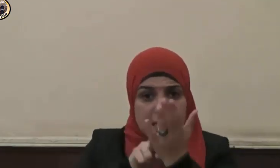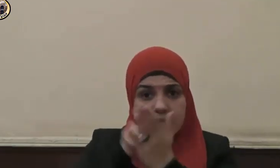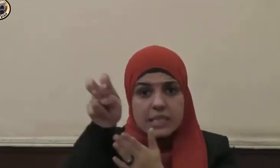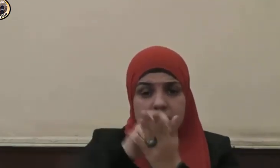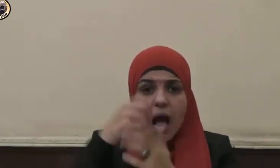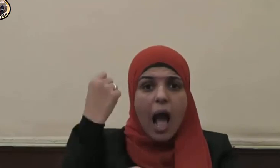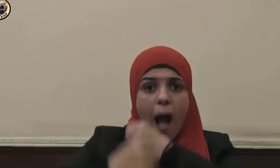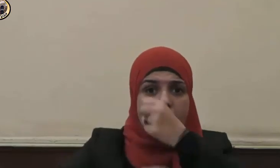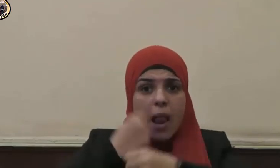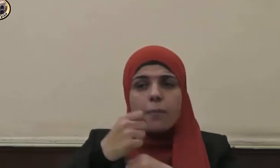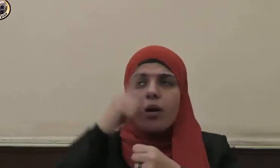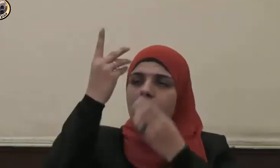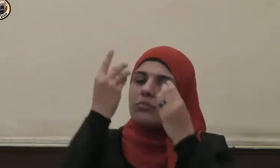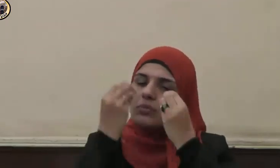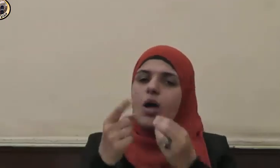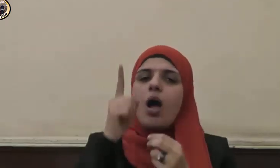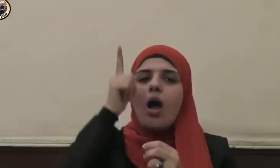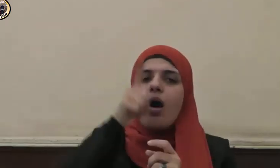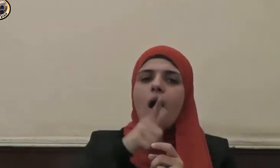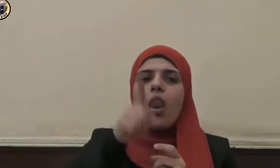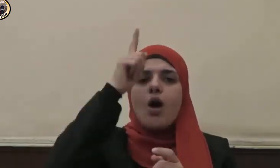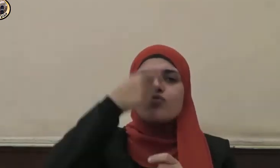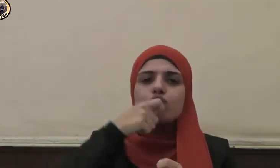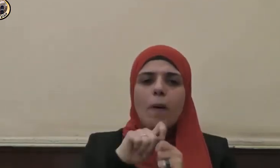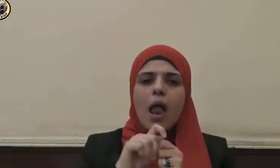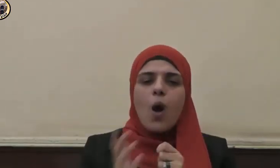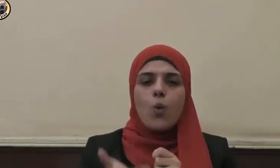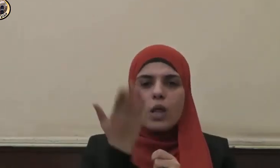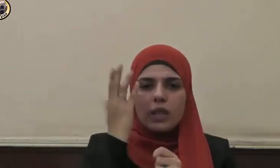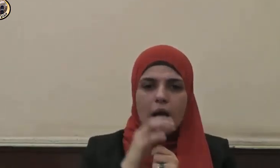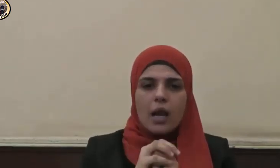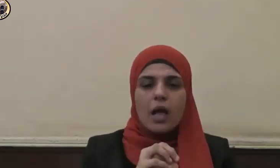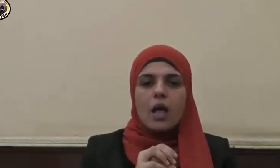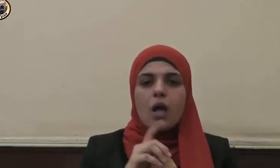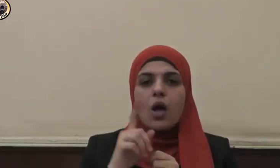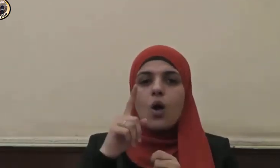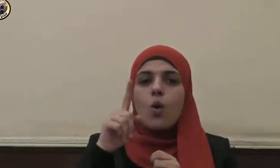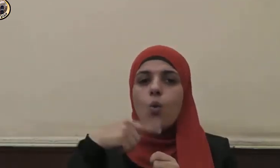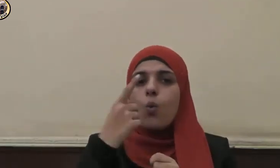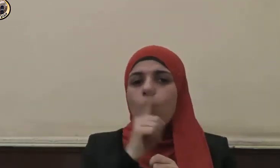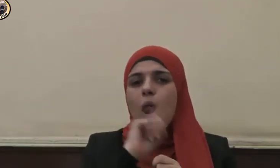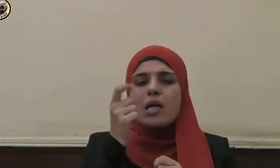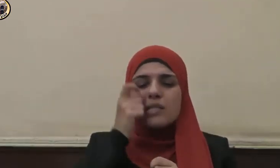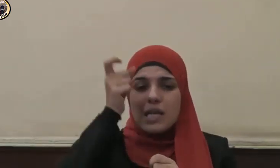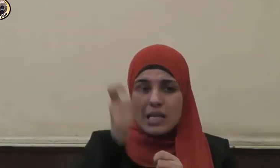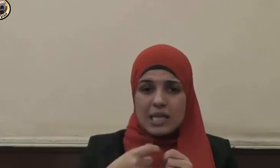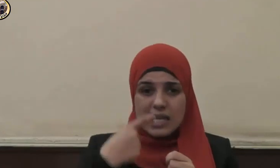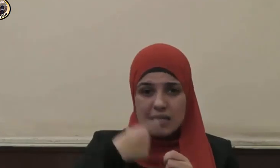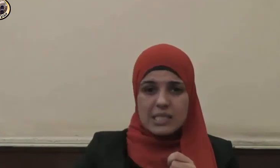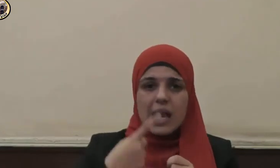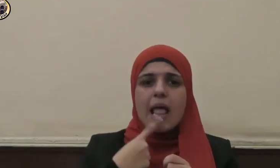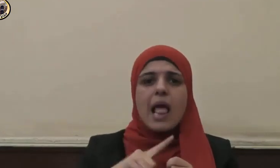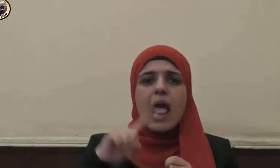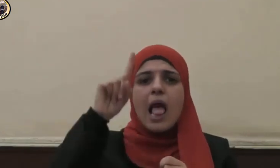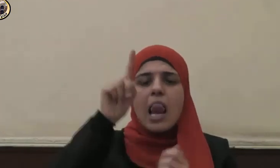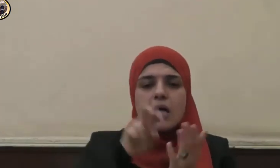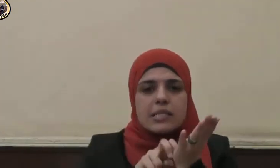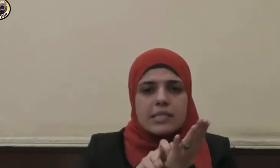قال الله تعالى وأن ليس للإنسان إلا ما سعى وأن